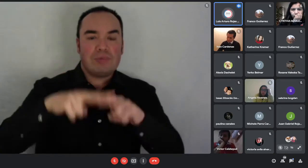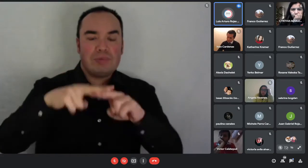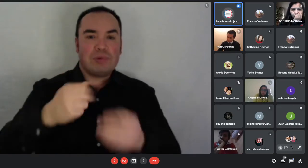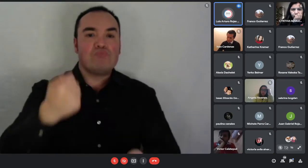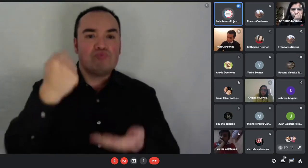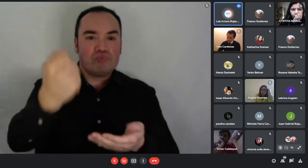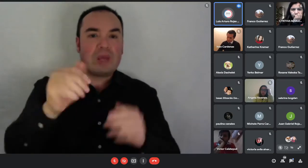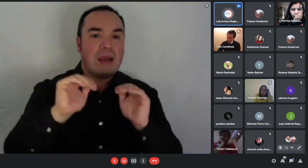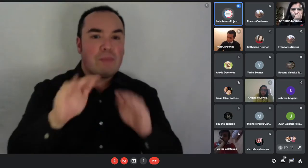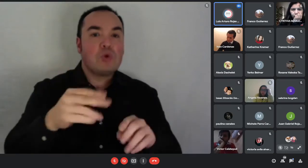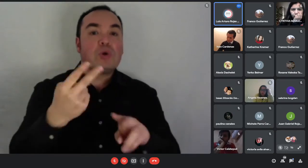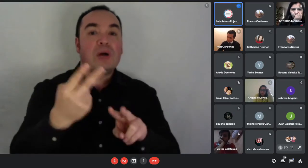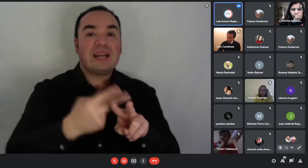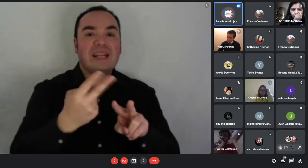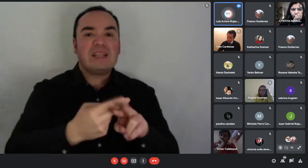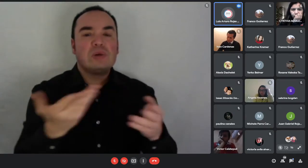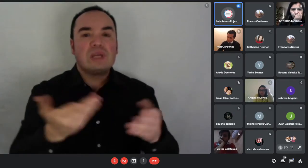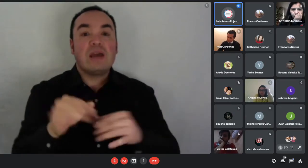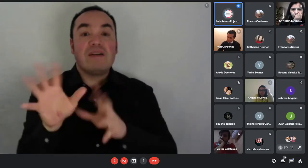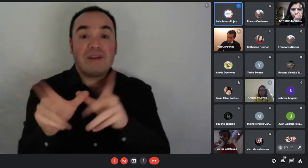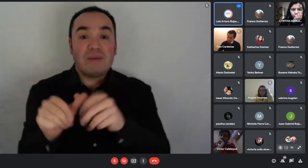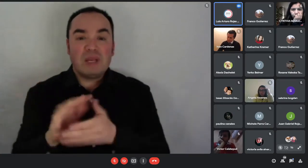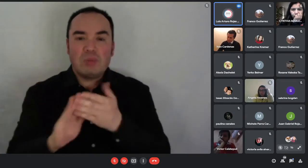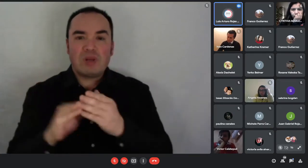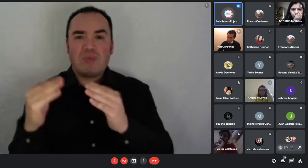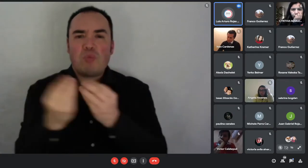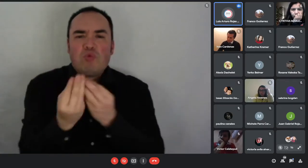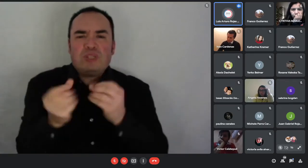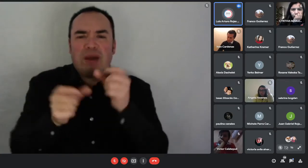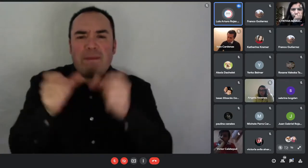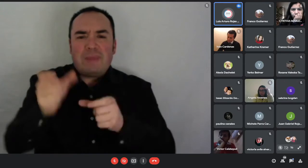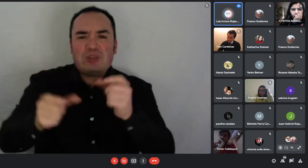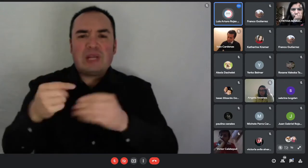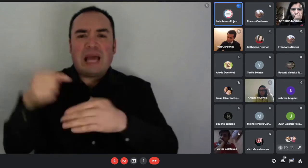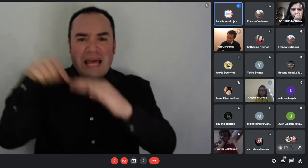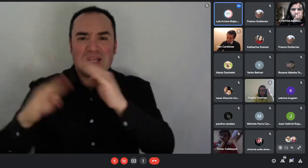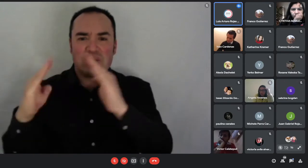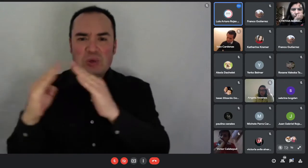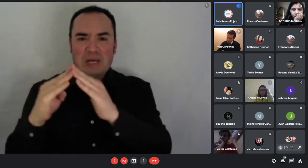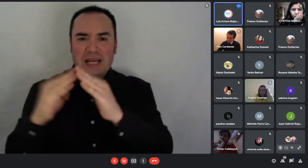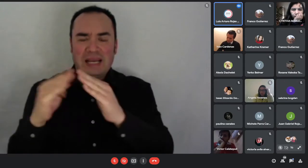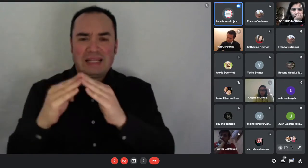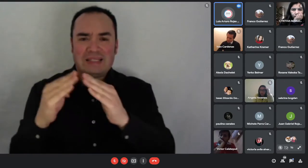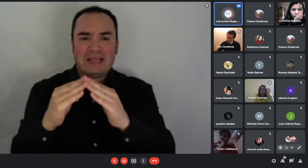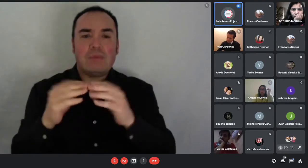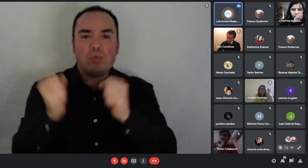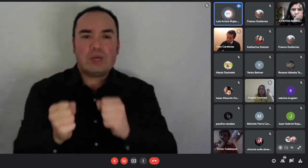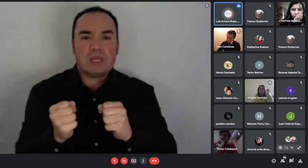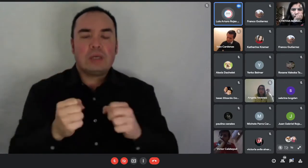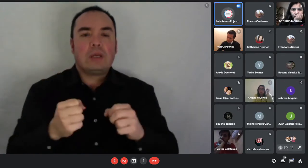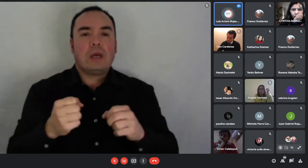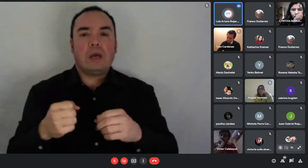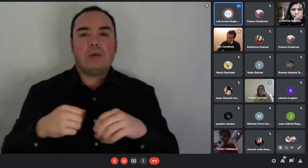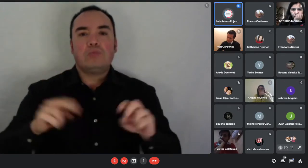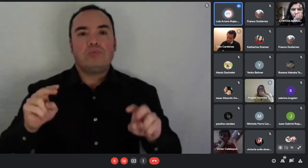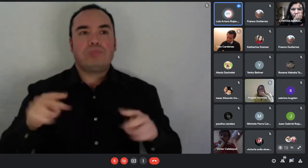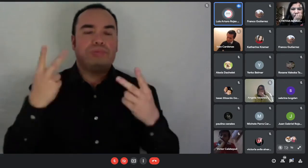puedan salir de esa situación, ¿ya? Puedan arrendar una vivienda con un aporte del Estado y un copago también por parte del